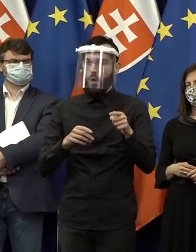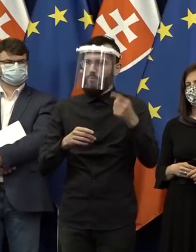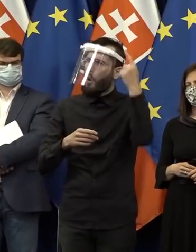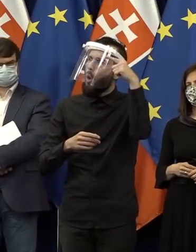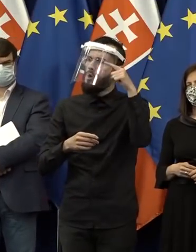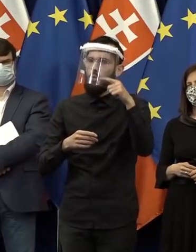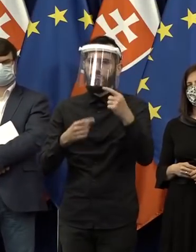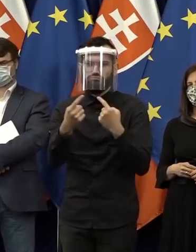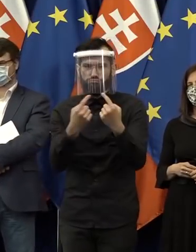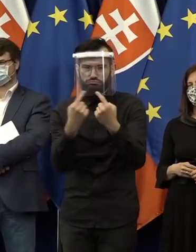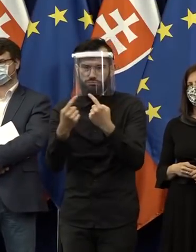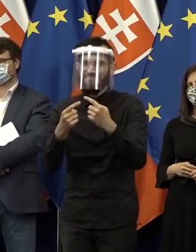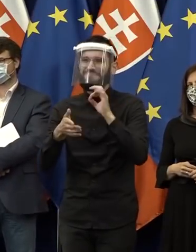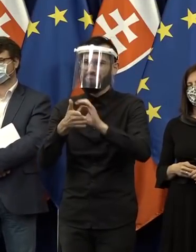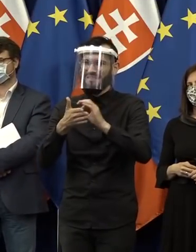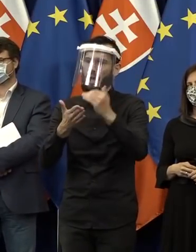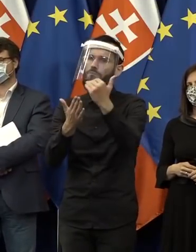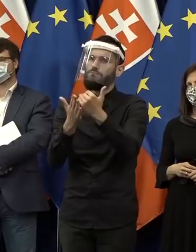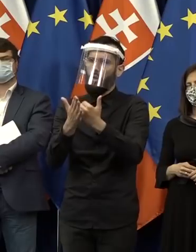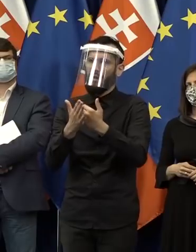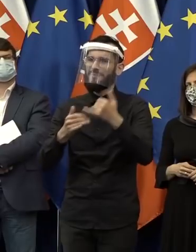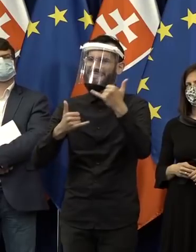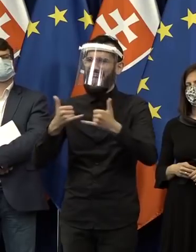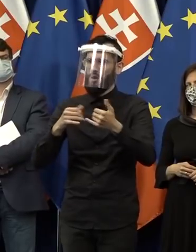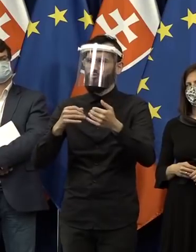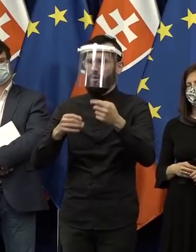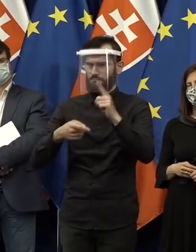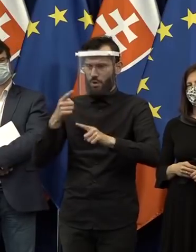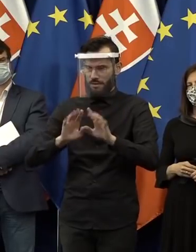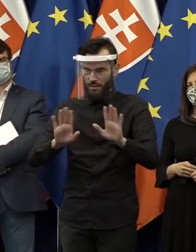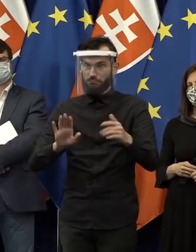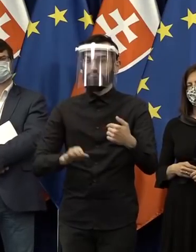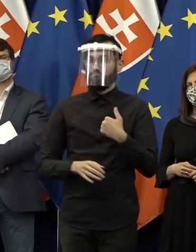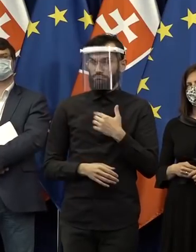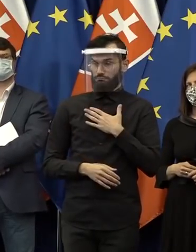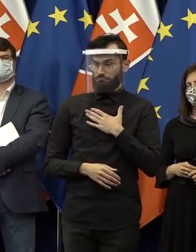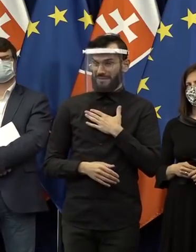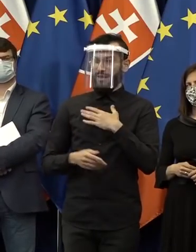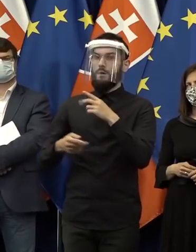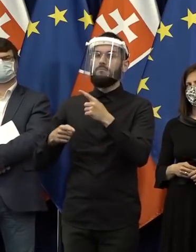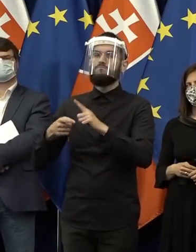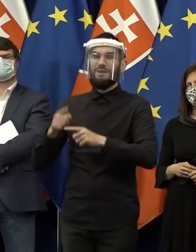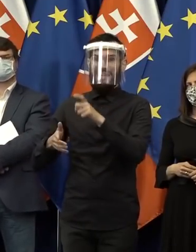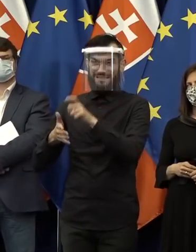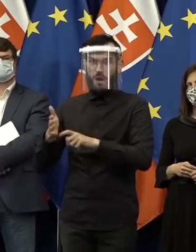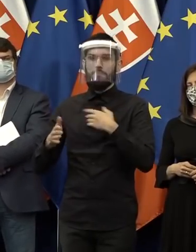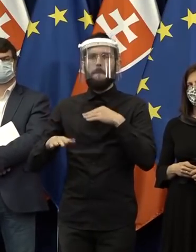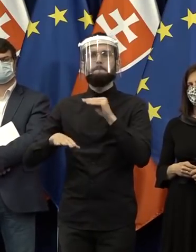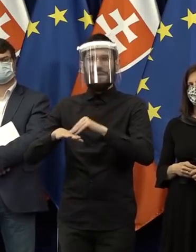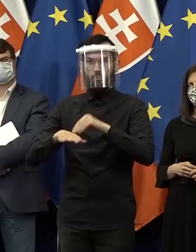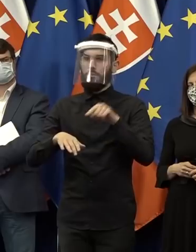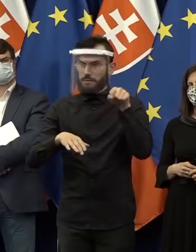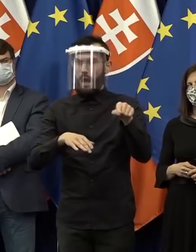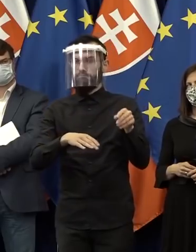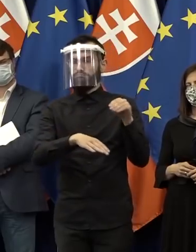experti jednotlivých stran a písali ten program pre zahraničnú politiku. Ja môžem za nás povedať, že my všetky svoje pripomienky sme uplatnili tam